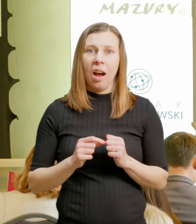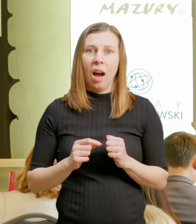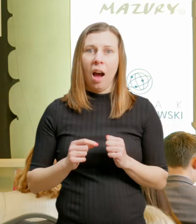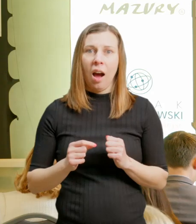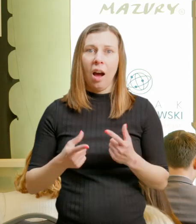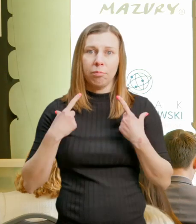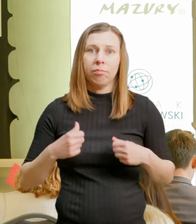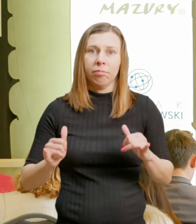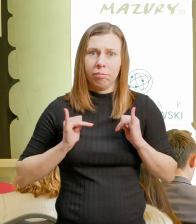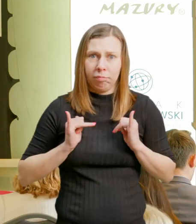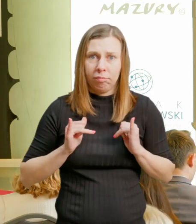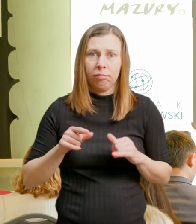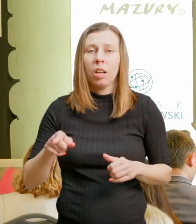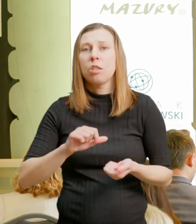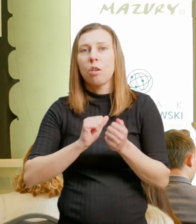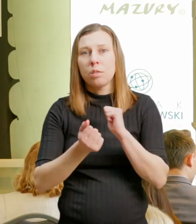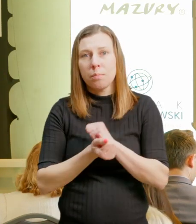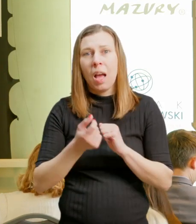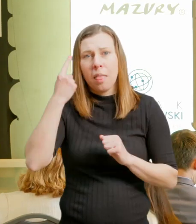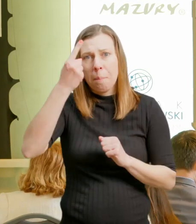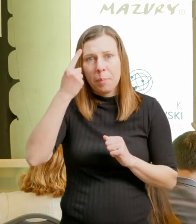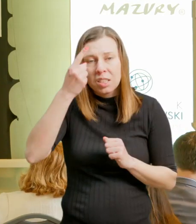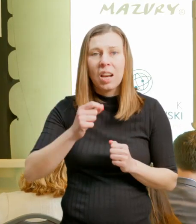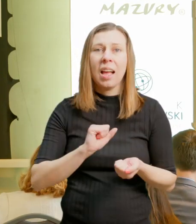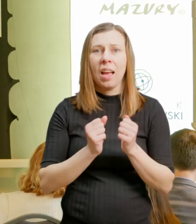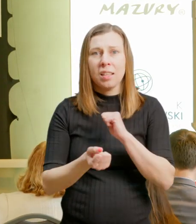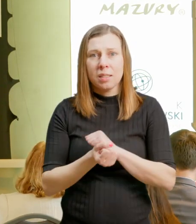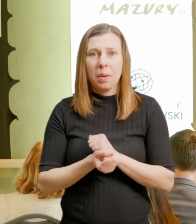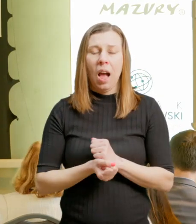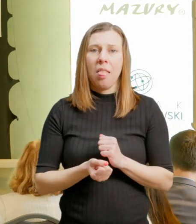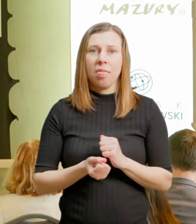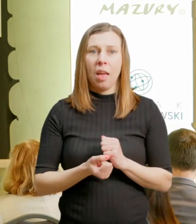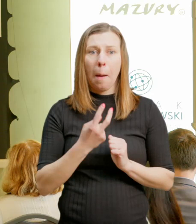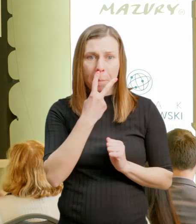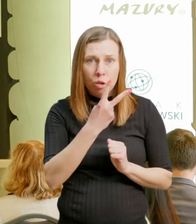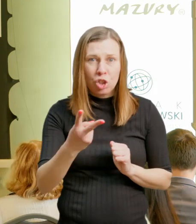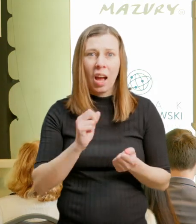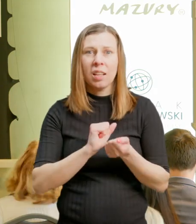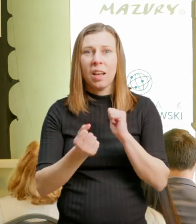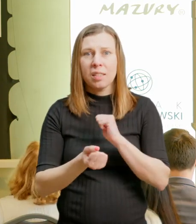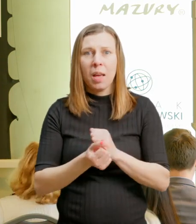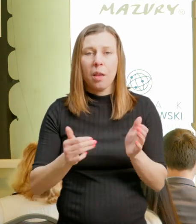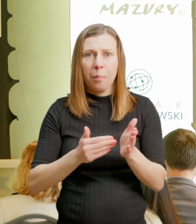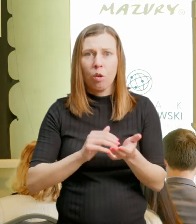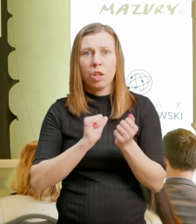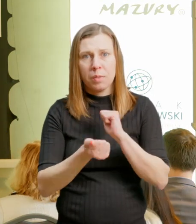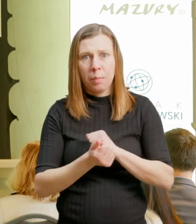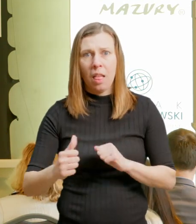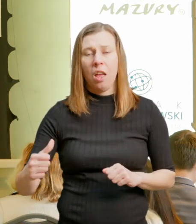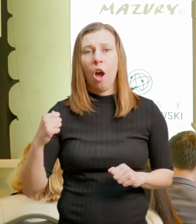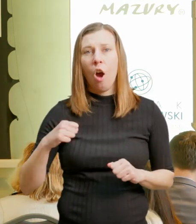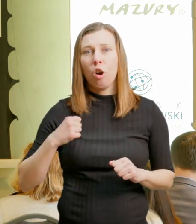turystów, uczestników ruchu turystycznego. To są zmiany myślenia, zmiany postrzegania, zmiany potrzeb,